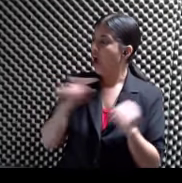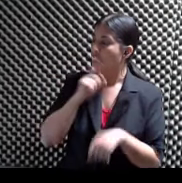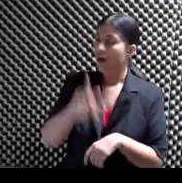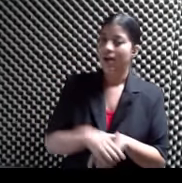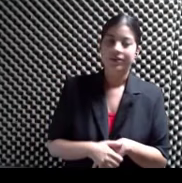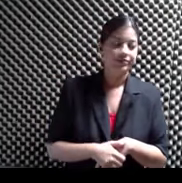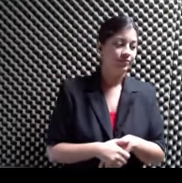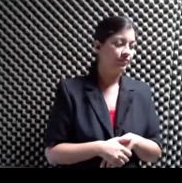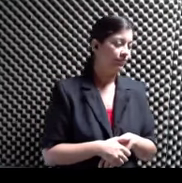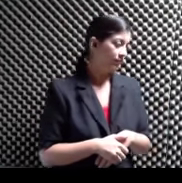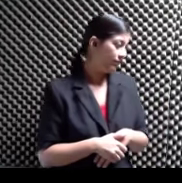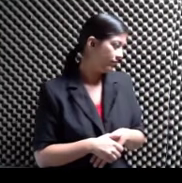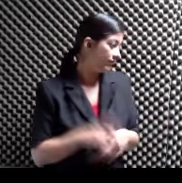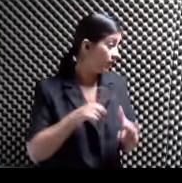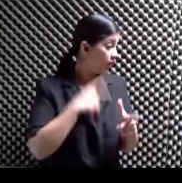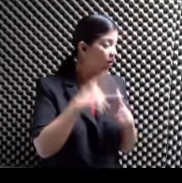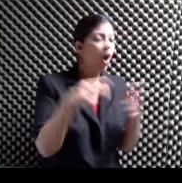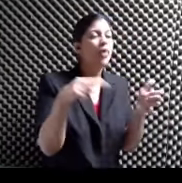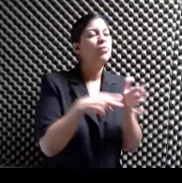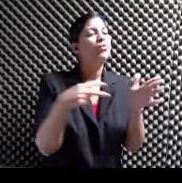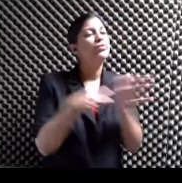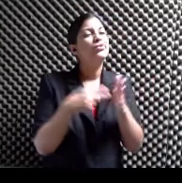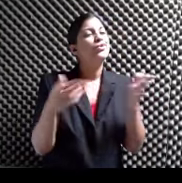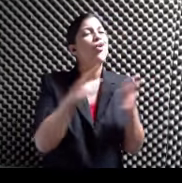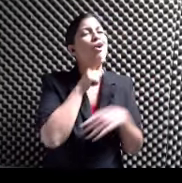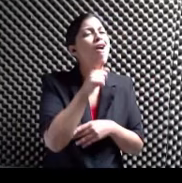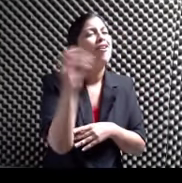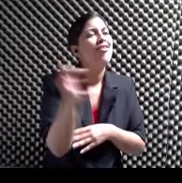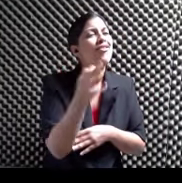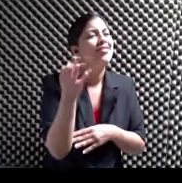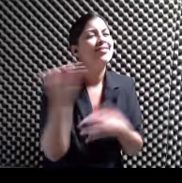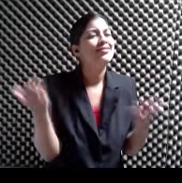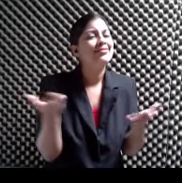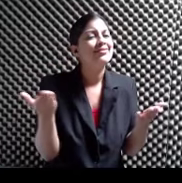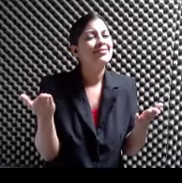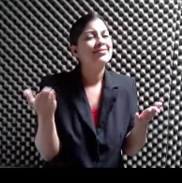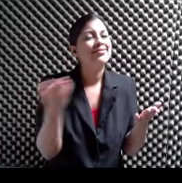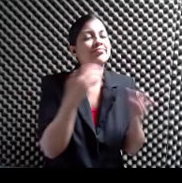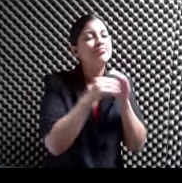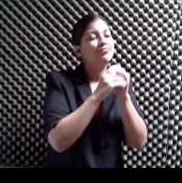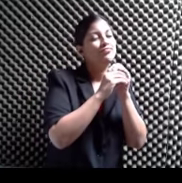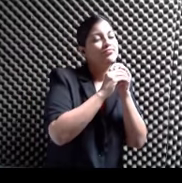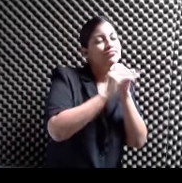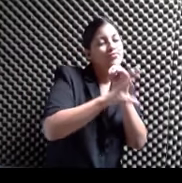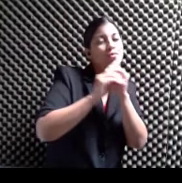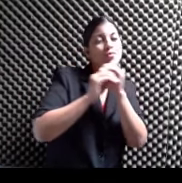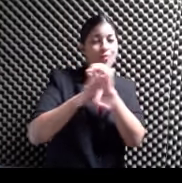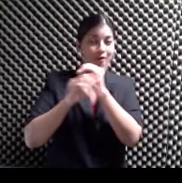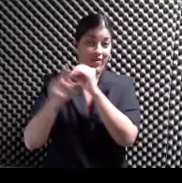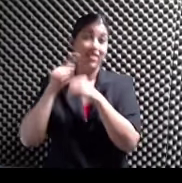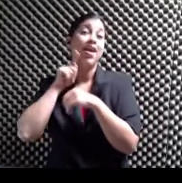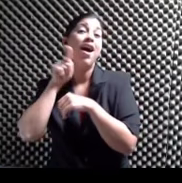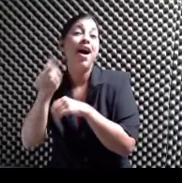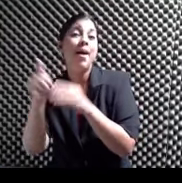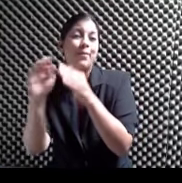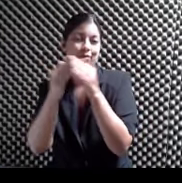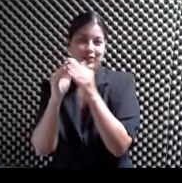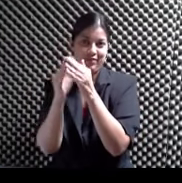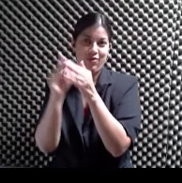el propósito de ese festival Es el de promover al municipio Como un lugar turístico